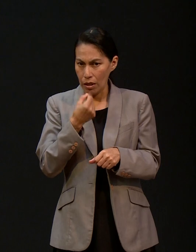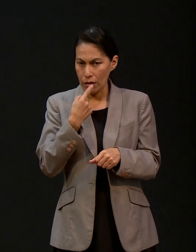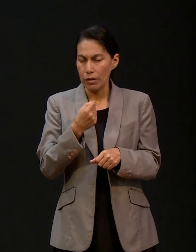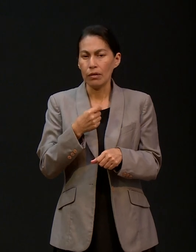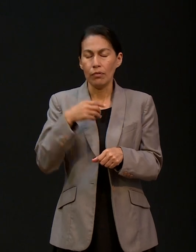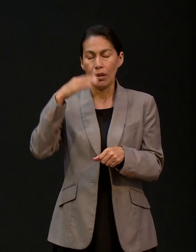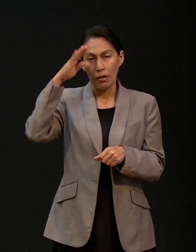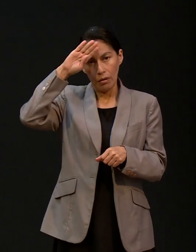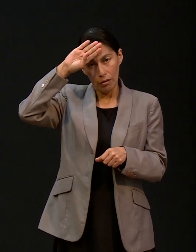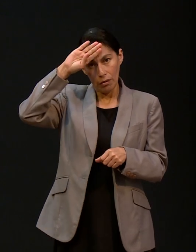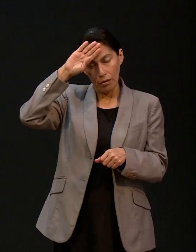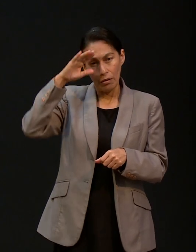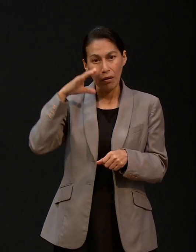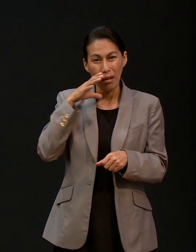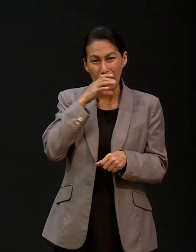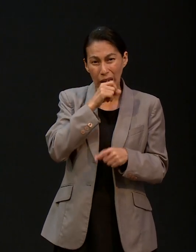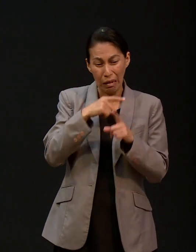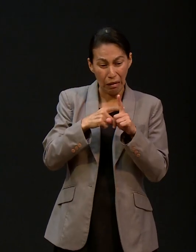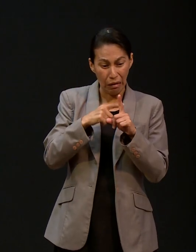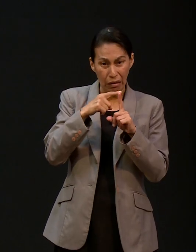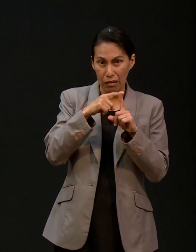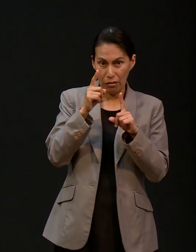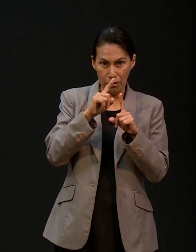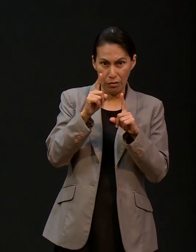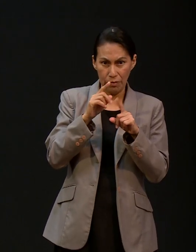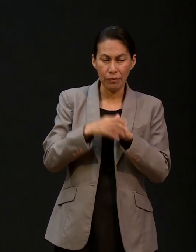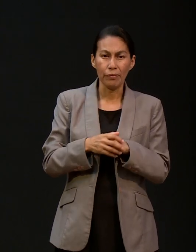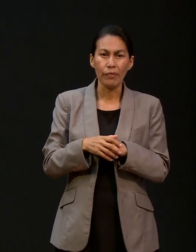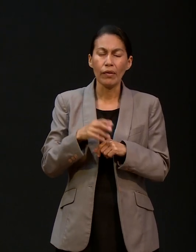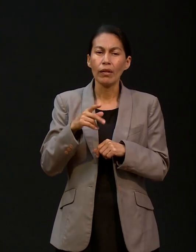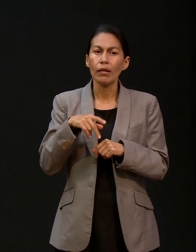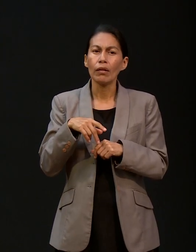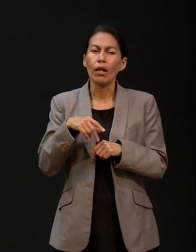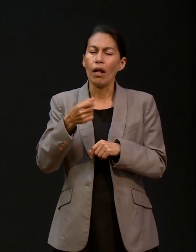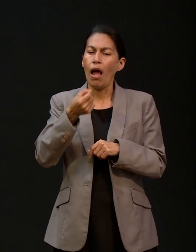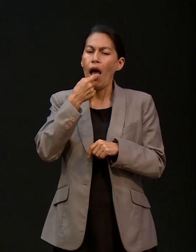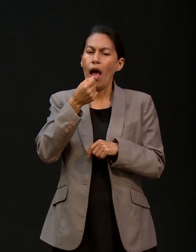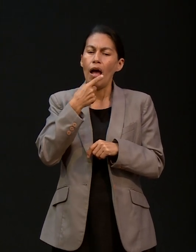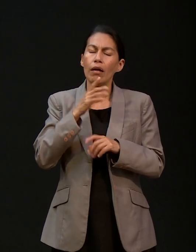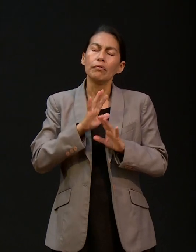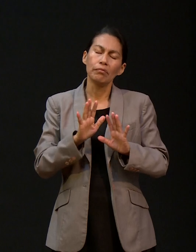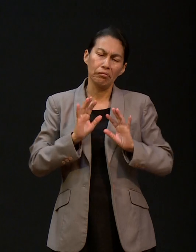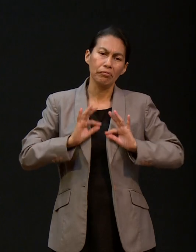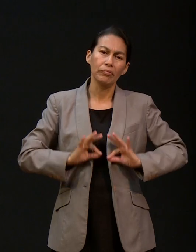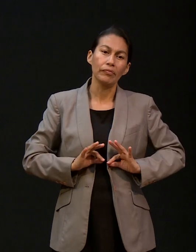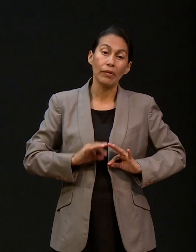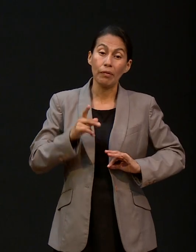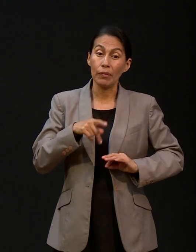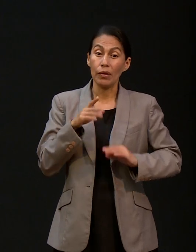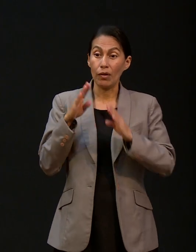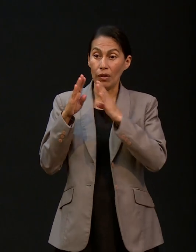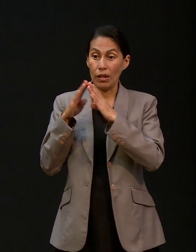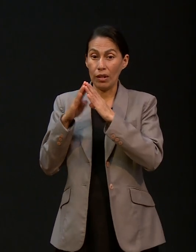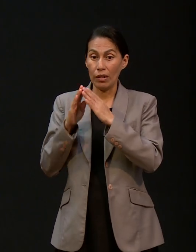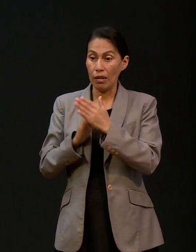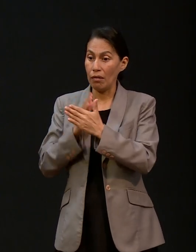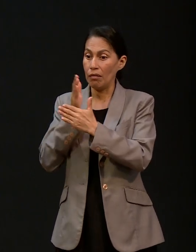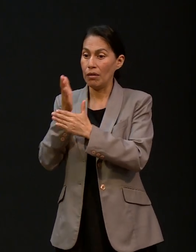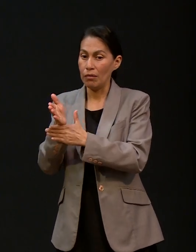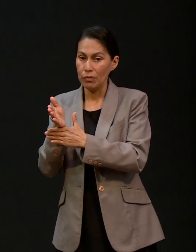temperatura y me dejaran estar con mi papá. Pero cuando llegamos a casa, Sony se siente mal. va y